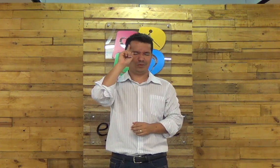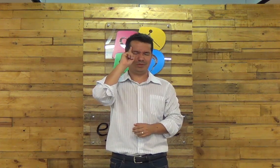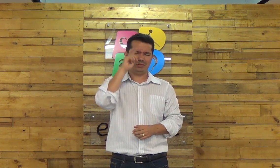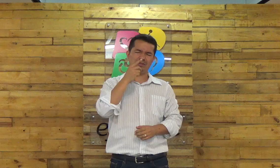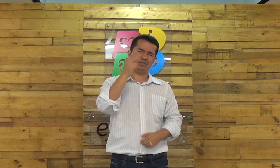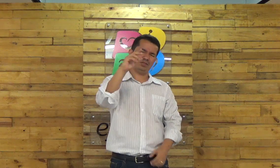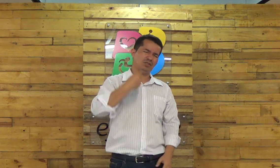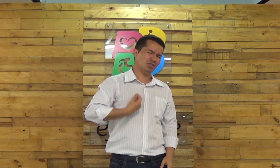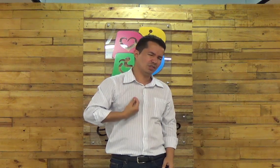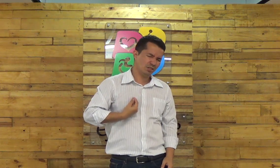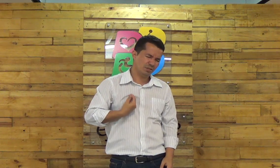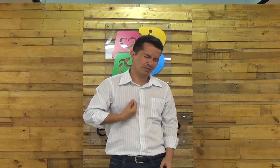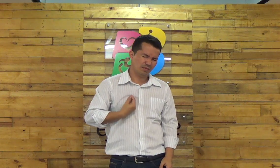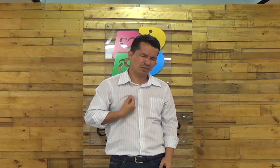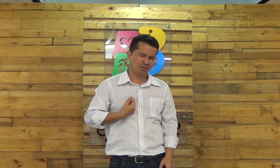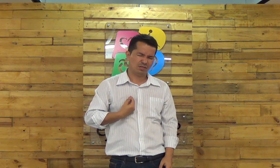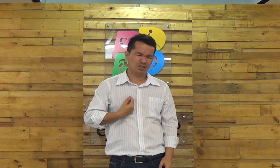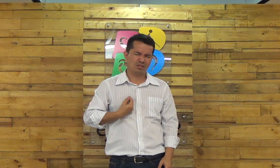guia-os todos os dias de suas vidas